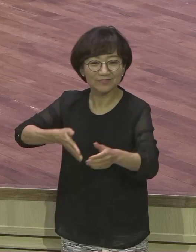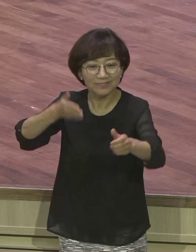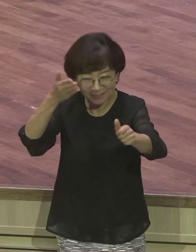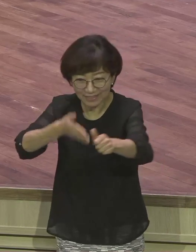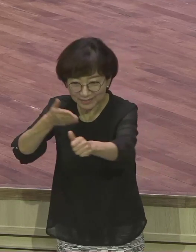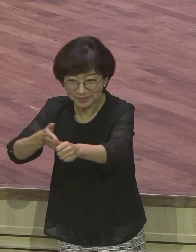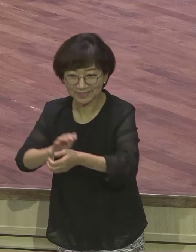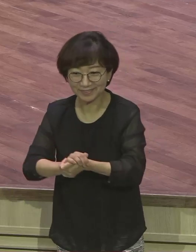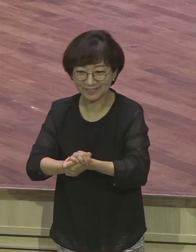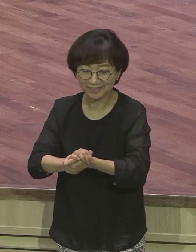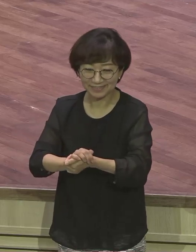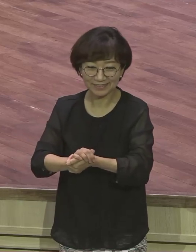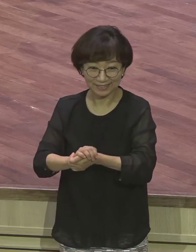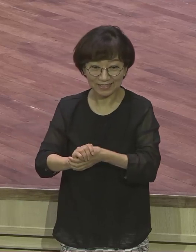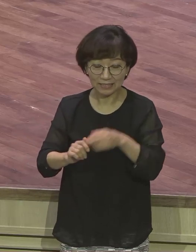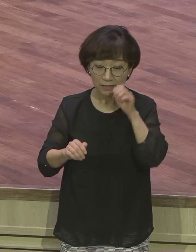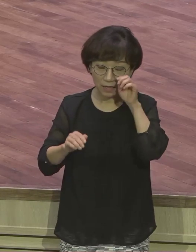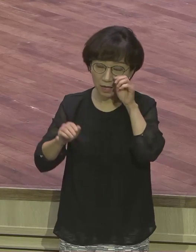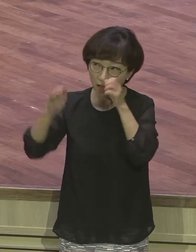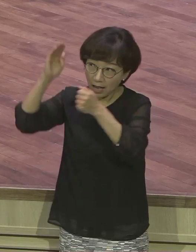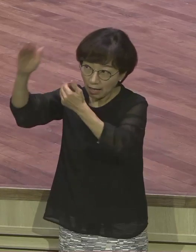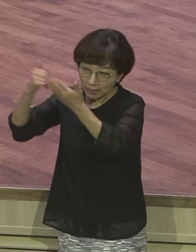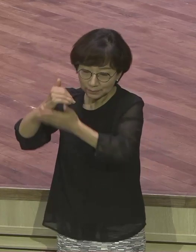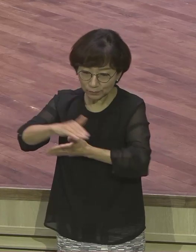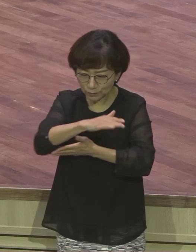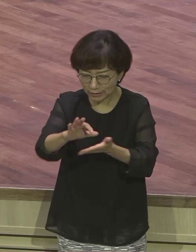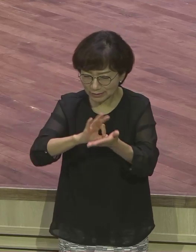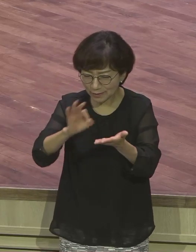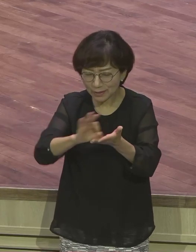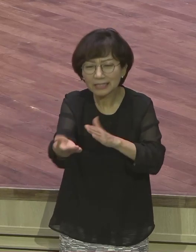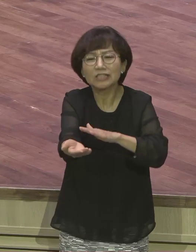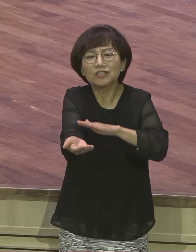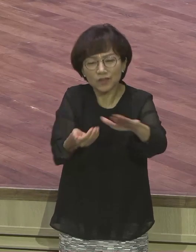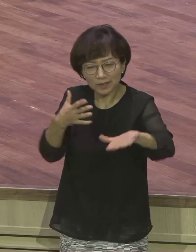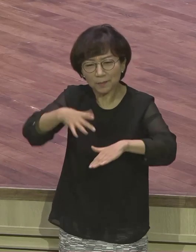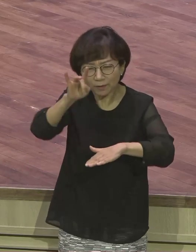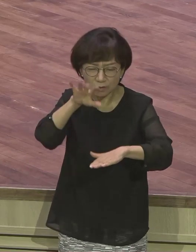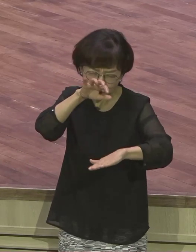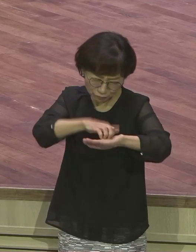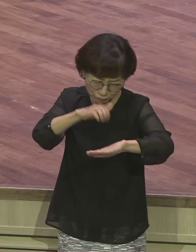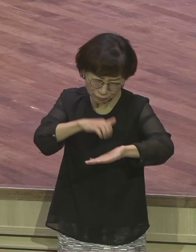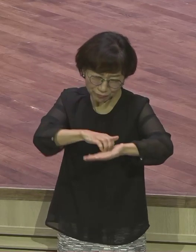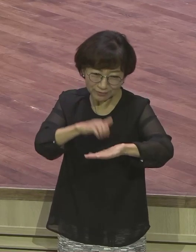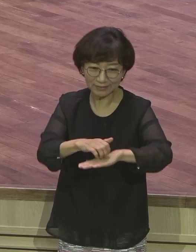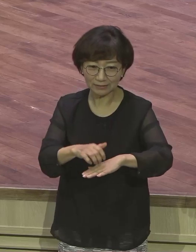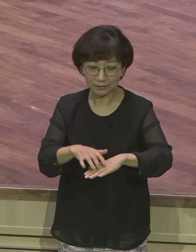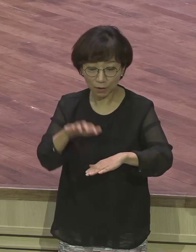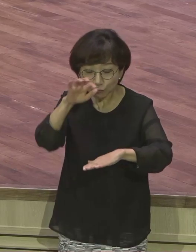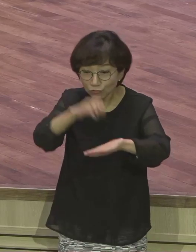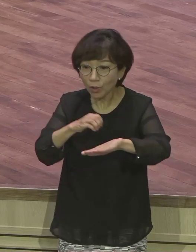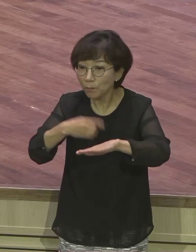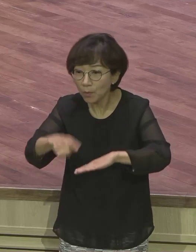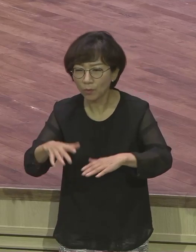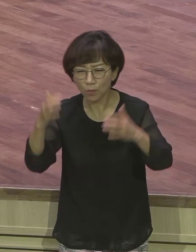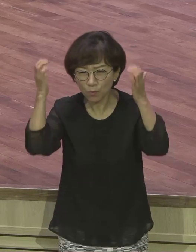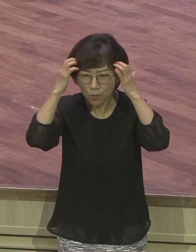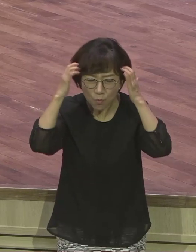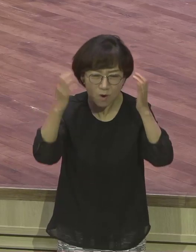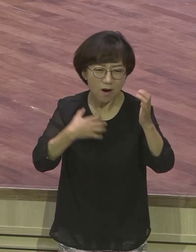변화되는 과정 속에는 반드시 뭐가 있다 연단의 과정이 있다 연단이 있다 그거 알아야 돼요 연단이